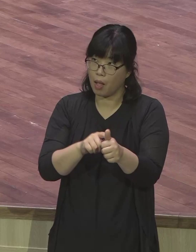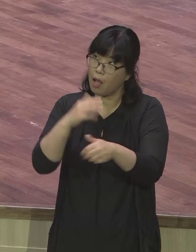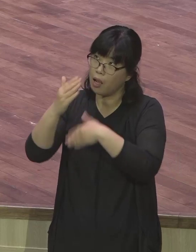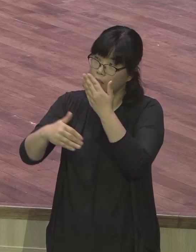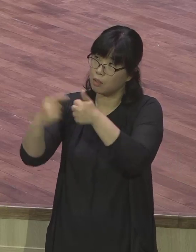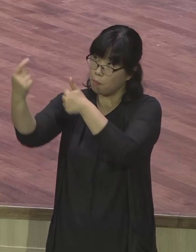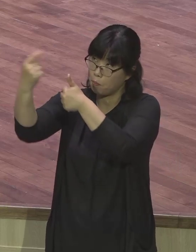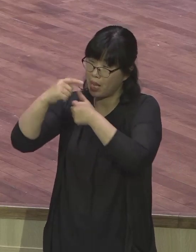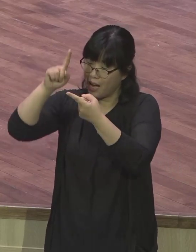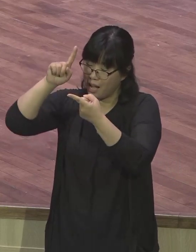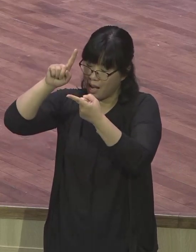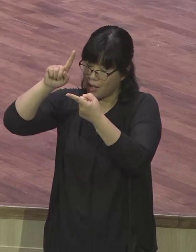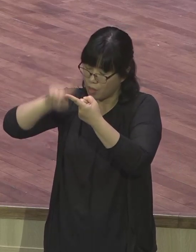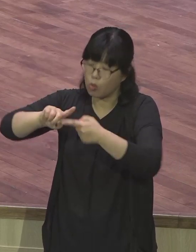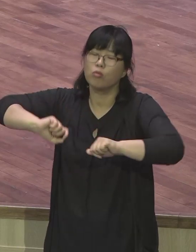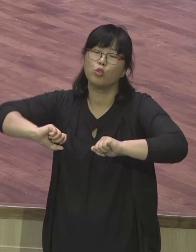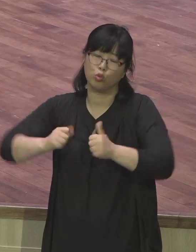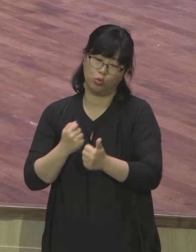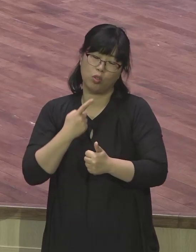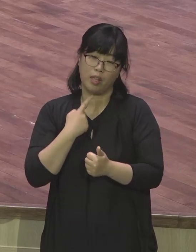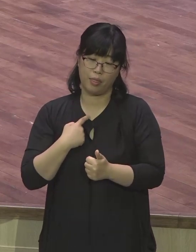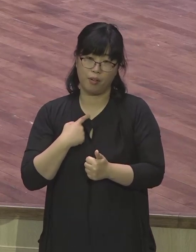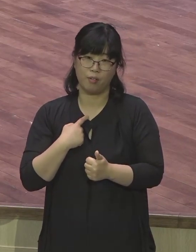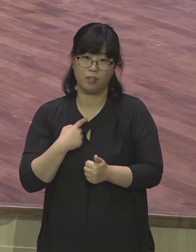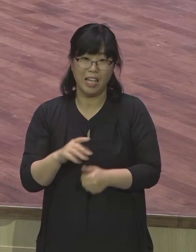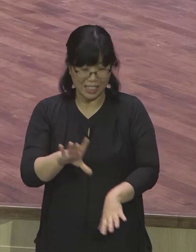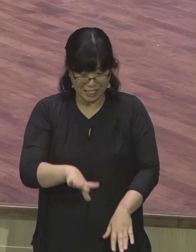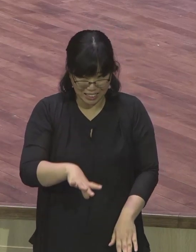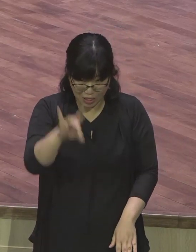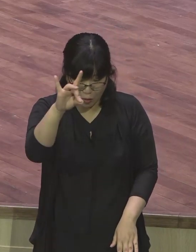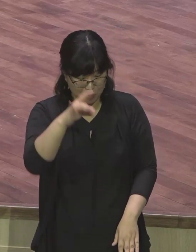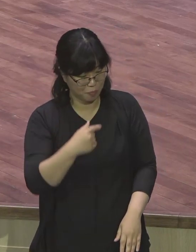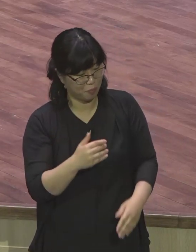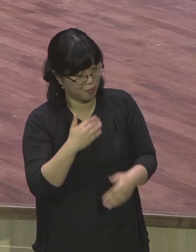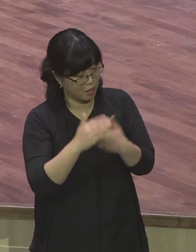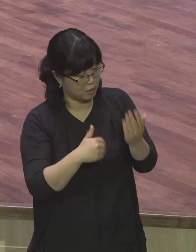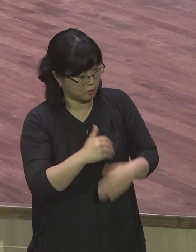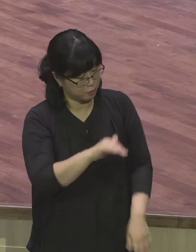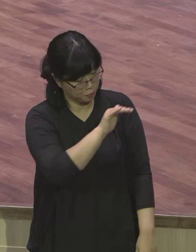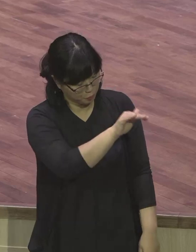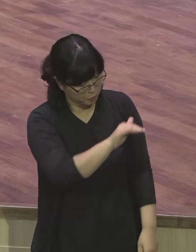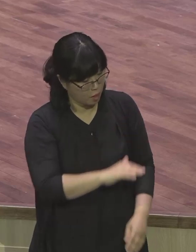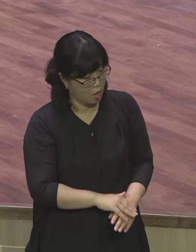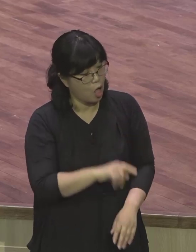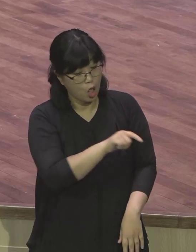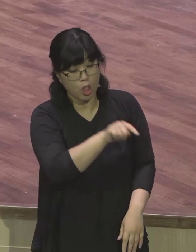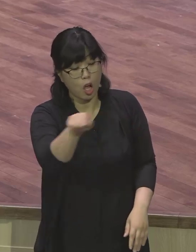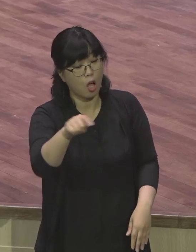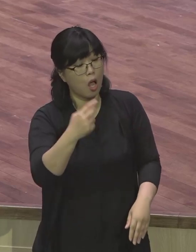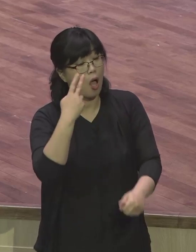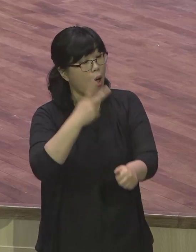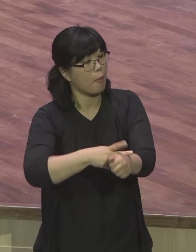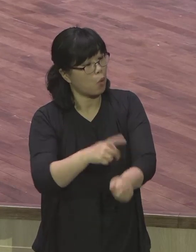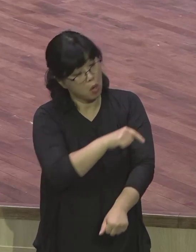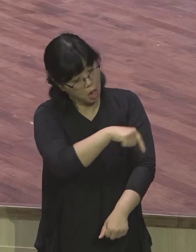그때 다메세계에 아나니아 하는 제자에 저 핍박자 바울에게 가봐라 하니까 이 사람은 예수님을 믿는 사람들을 핍박했던 사람이지